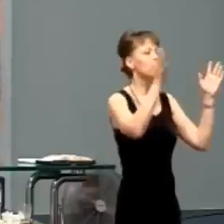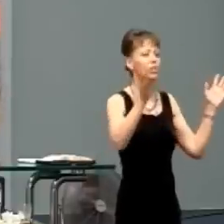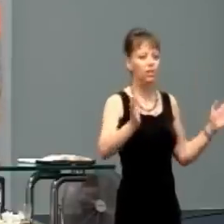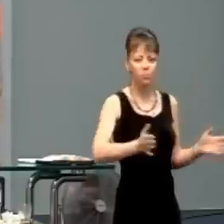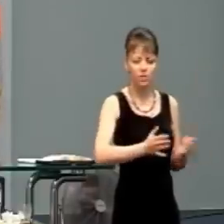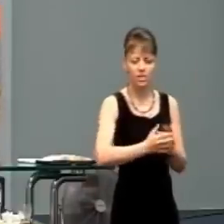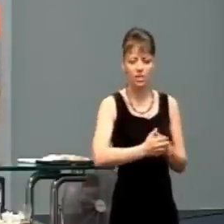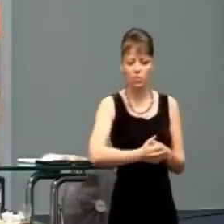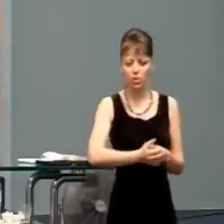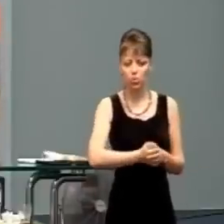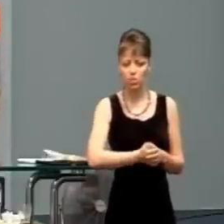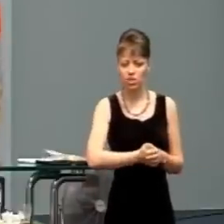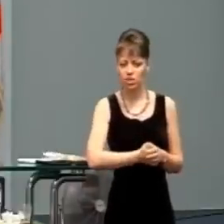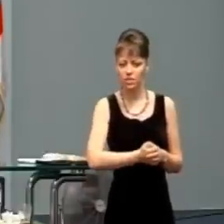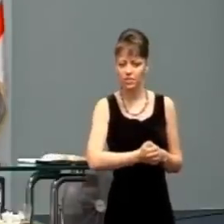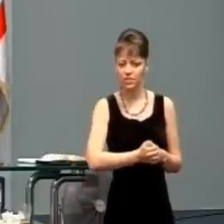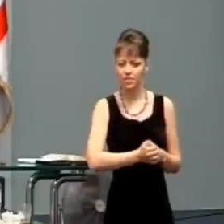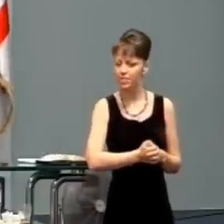obzeral som sa po miestnosti,